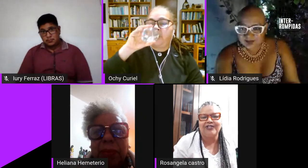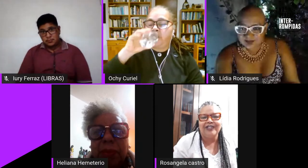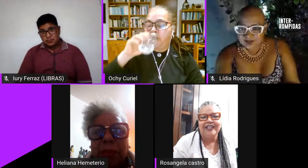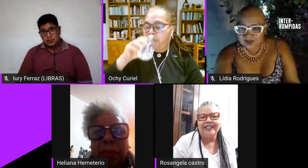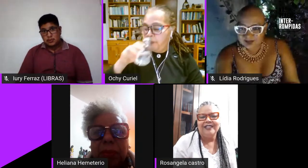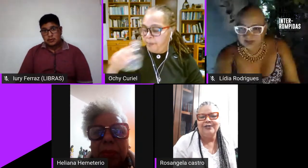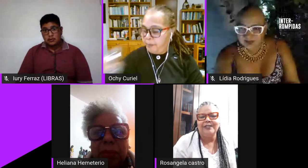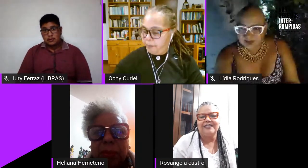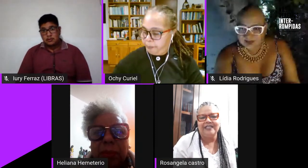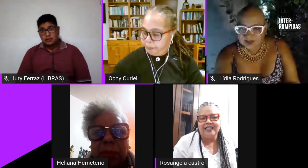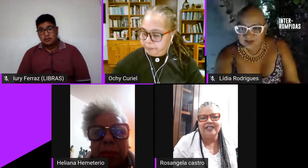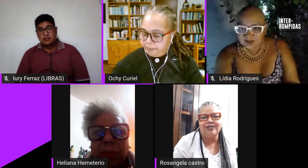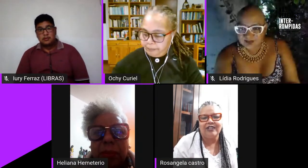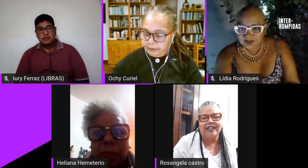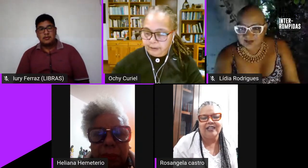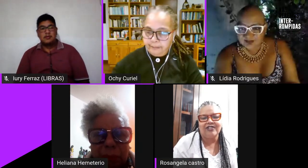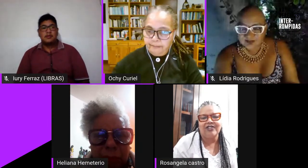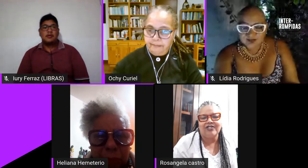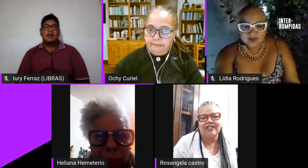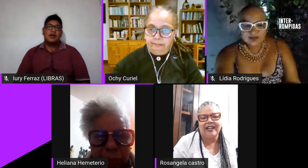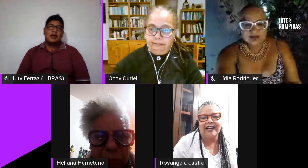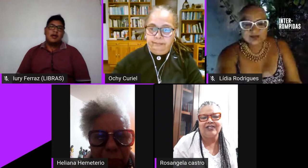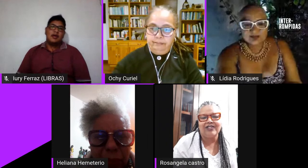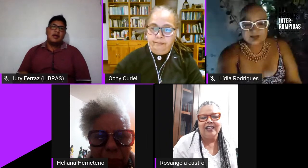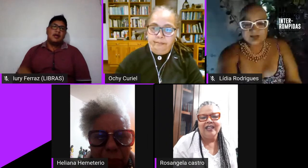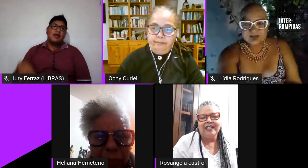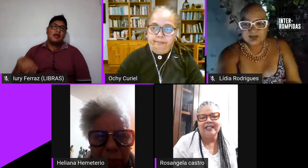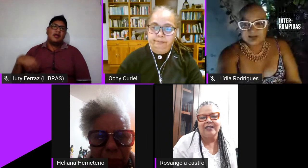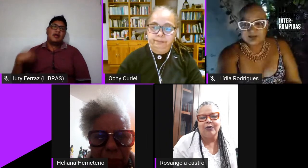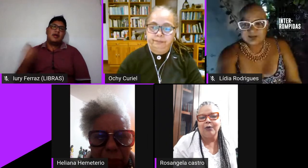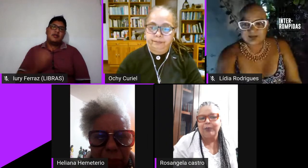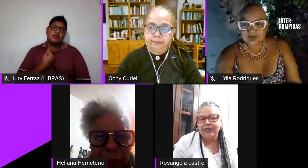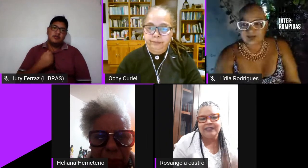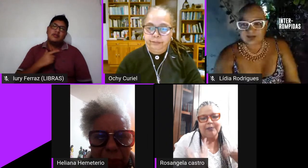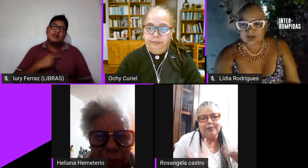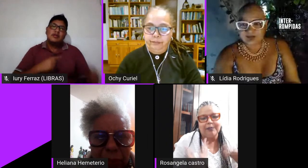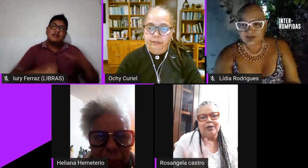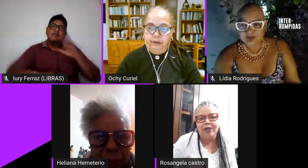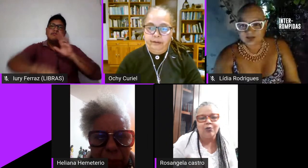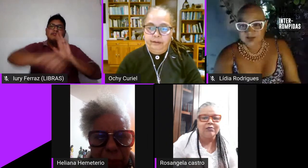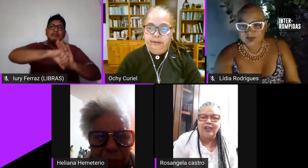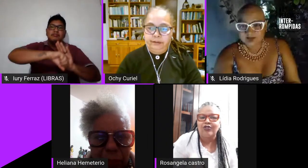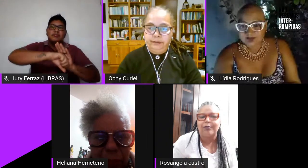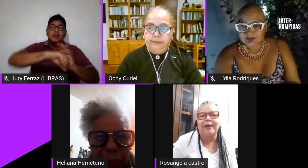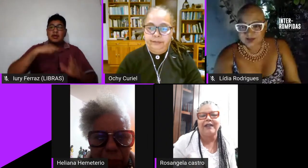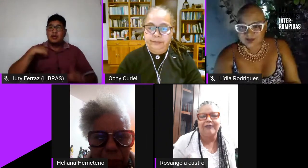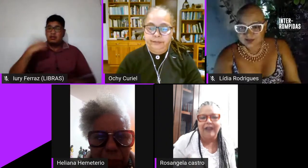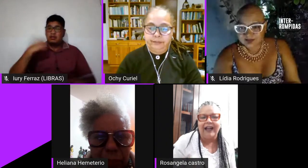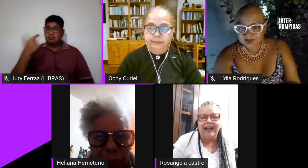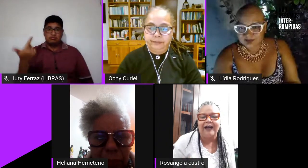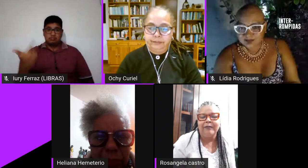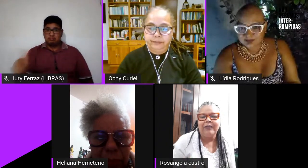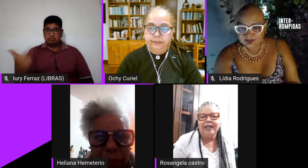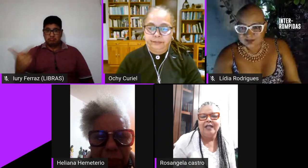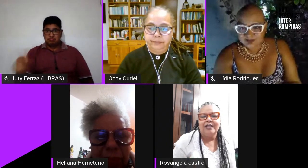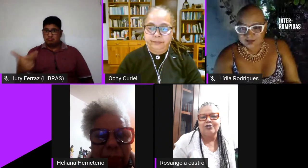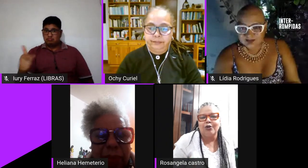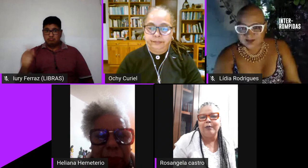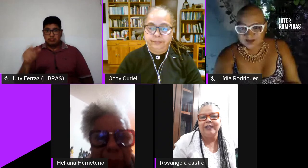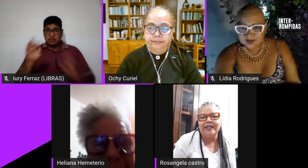dos dos signos né que a gente traz então eu por exemplo não tenho um texto para falar